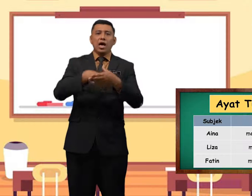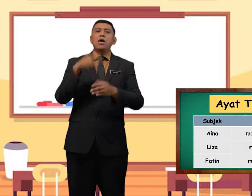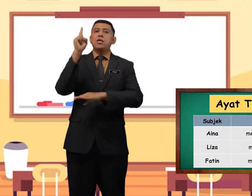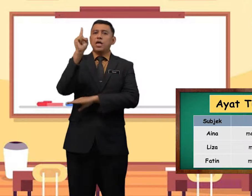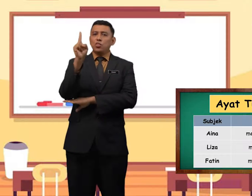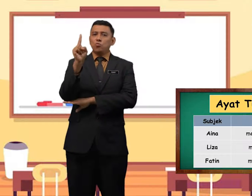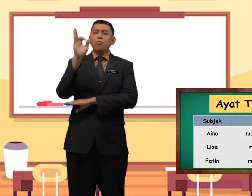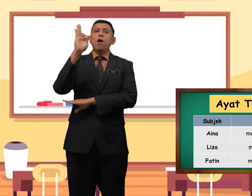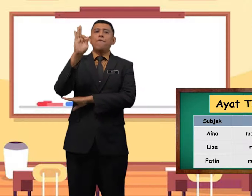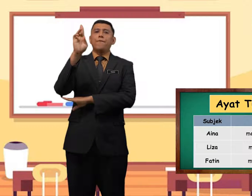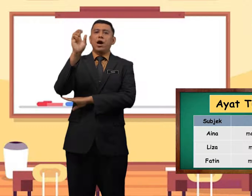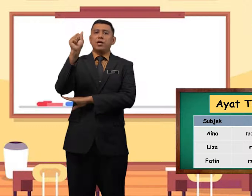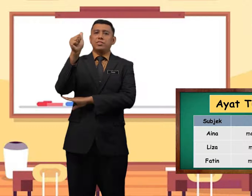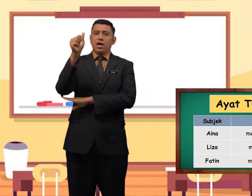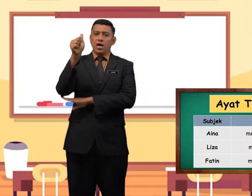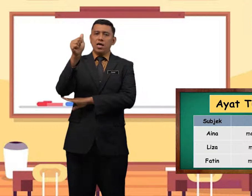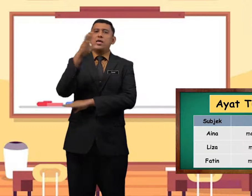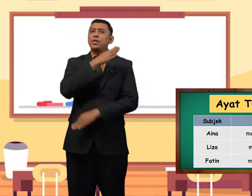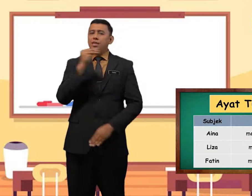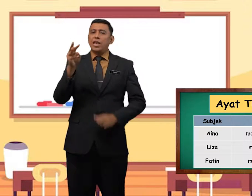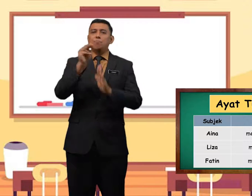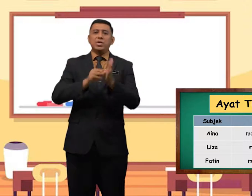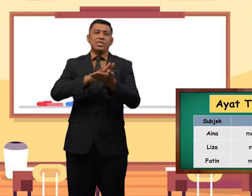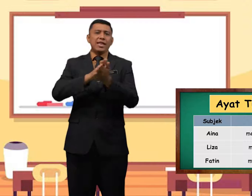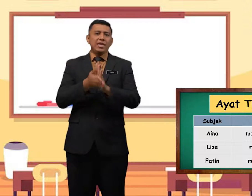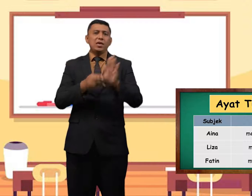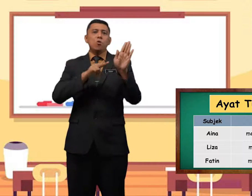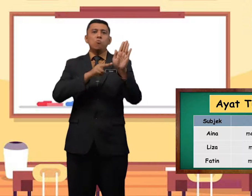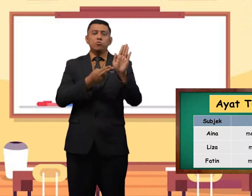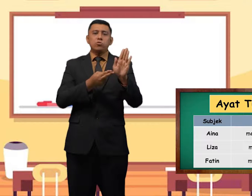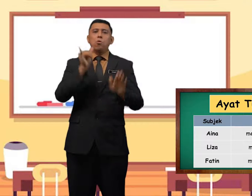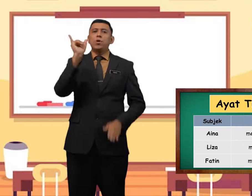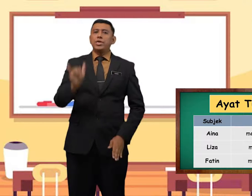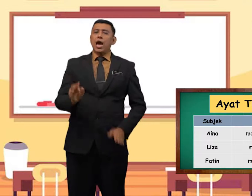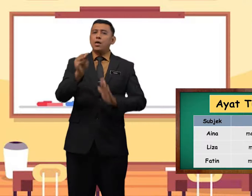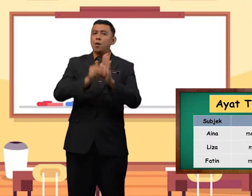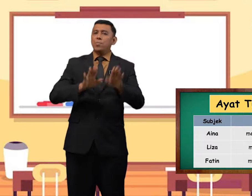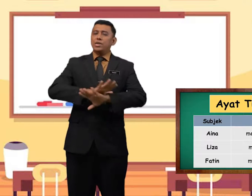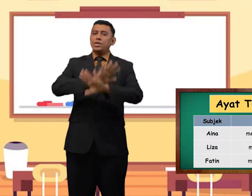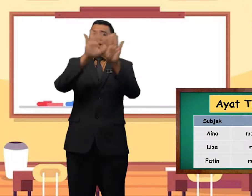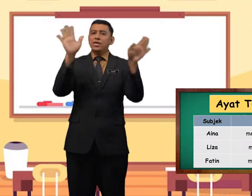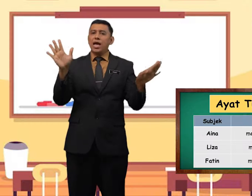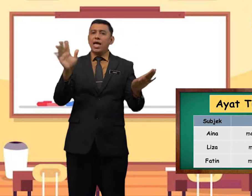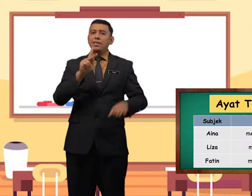satu frasa dan menjadi musuh yang menerangkan